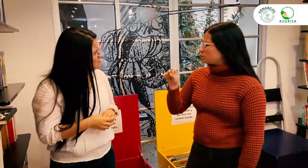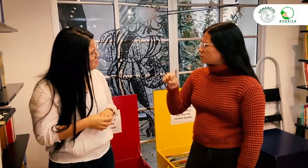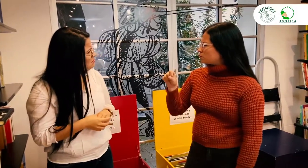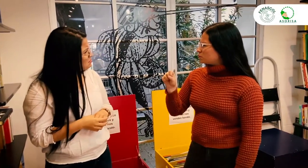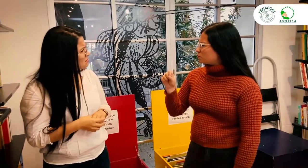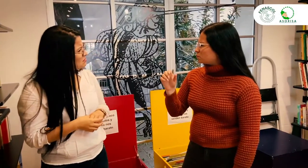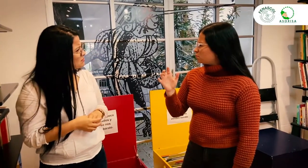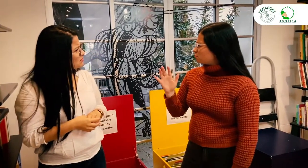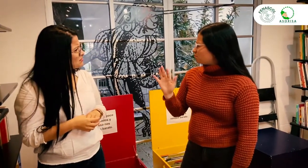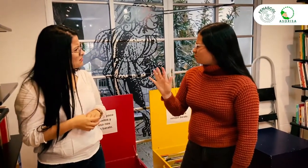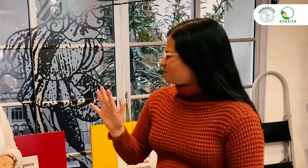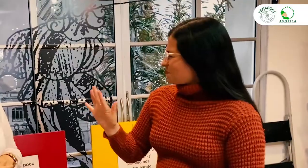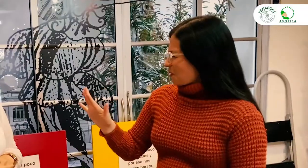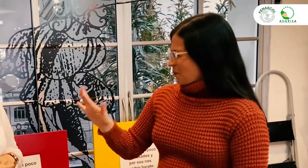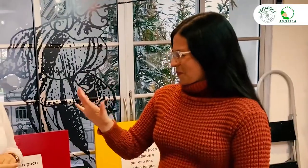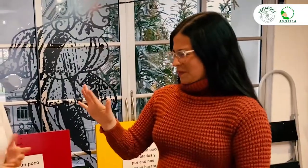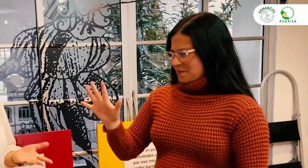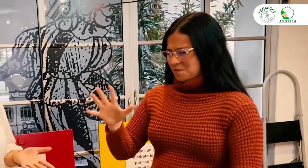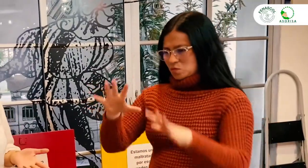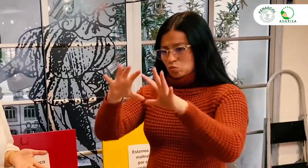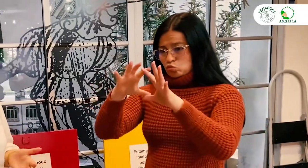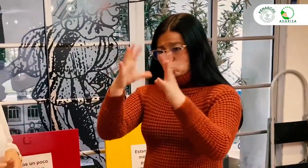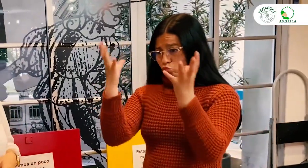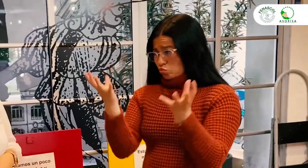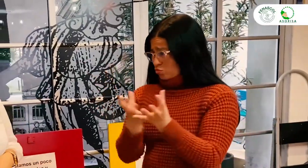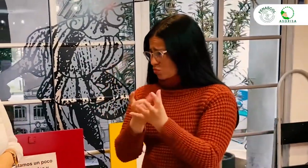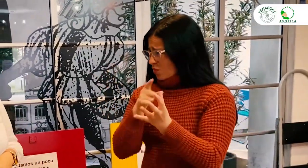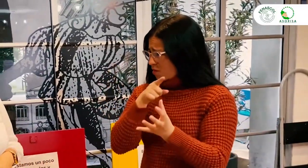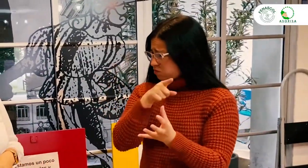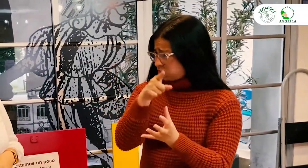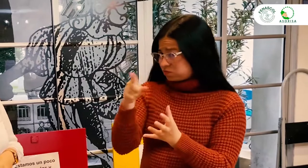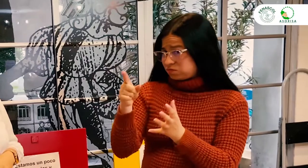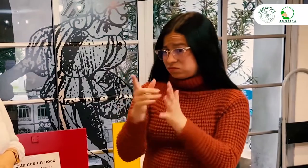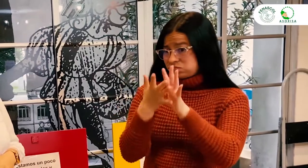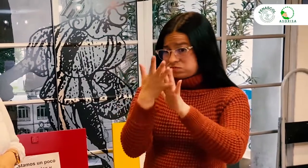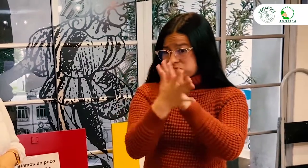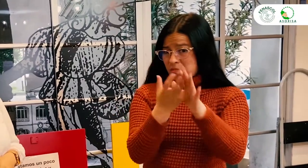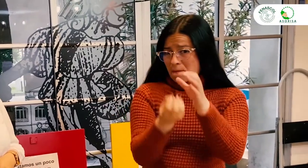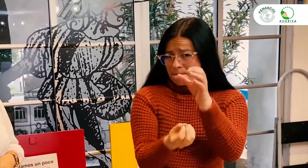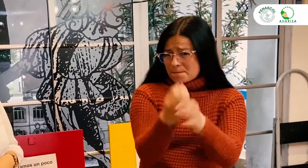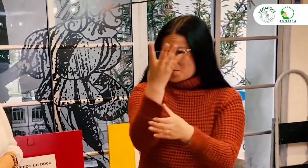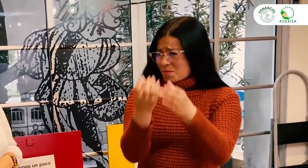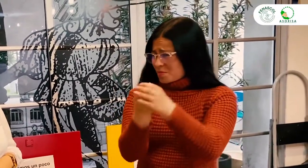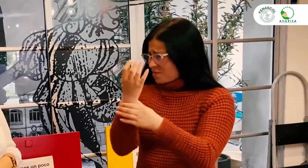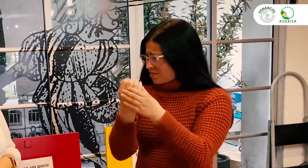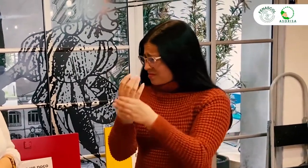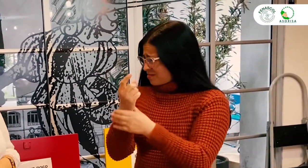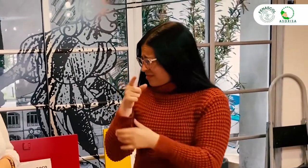pero espera, ¿será que esta ley también tiene relación con la creación de lenguas de señas en el mundo?